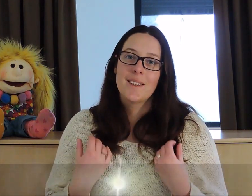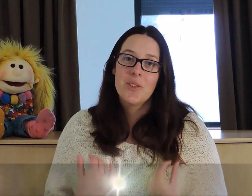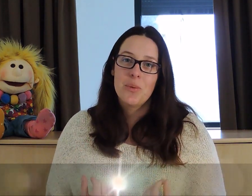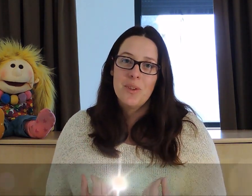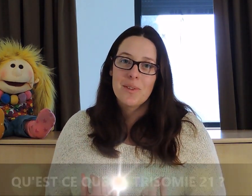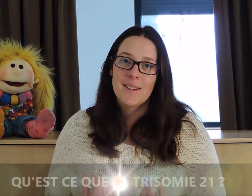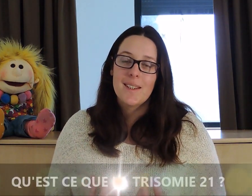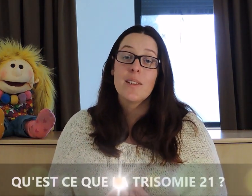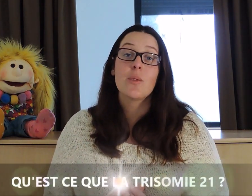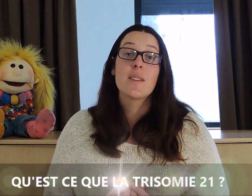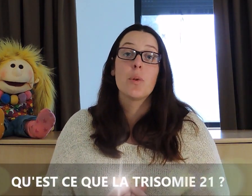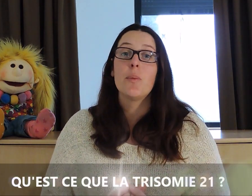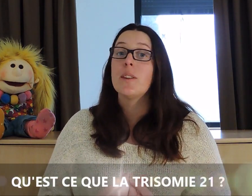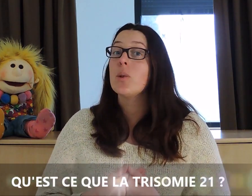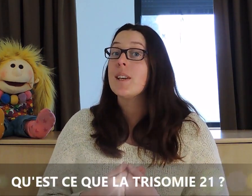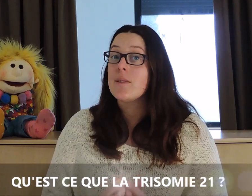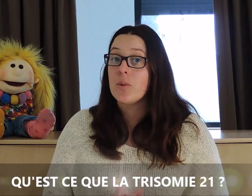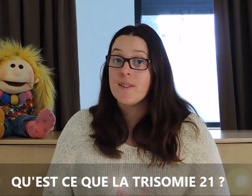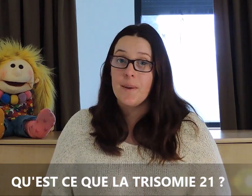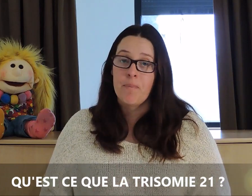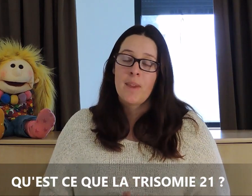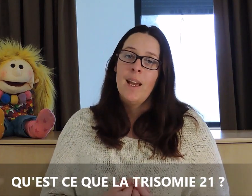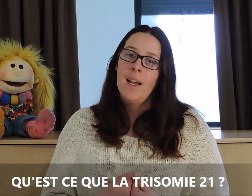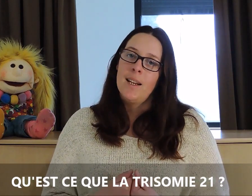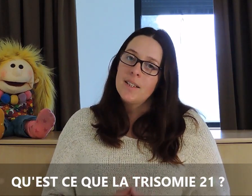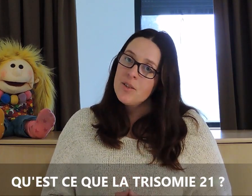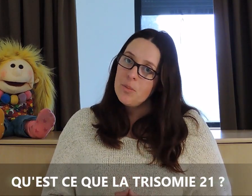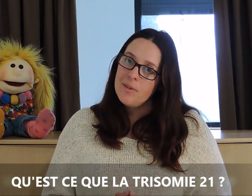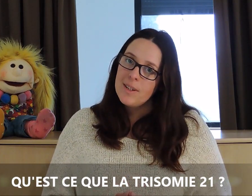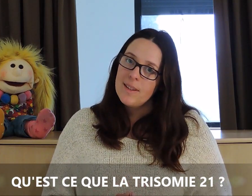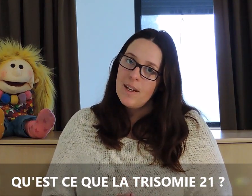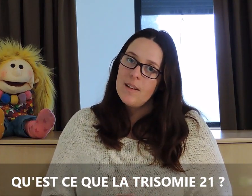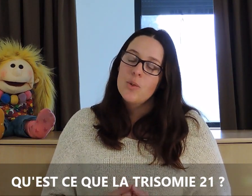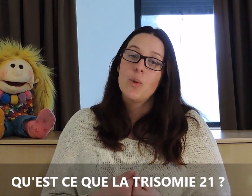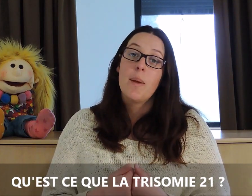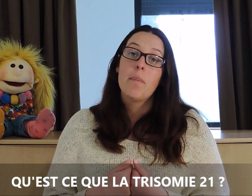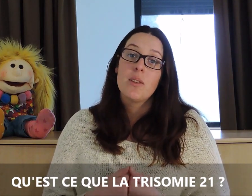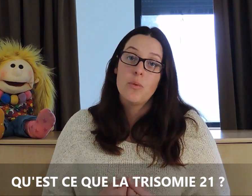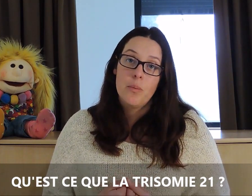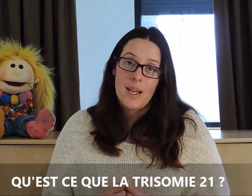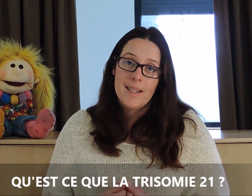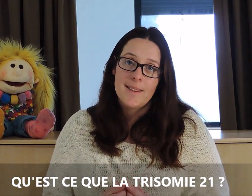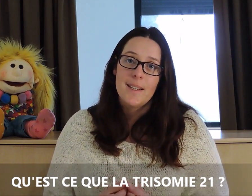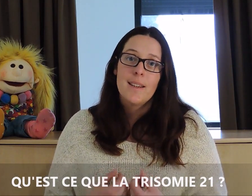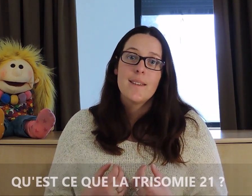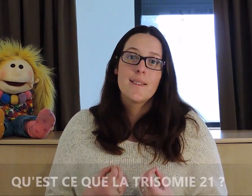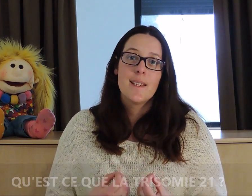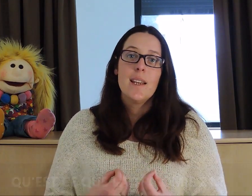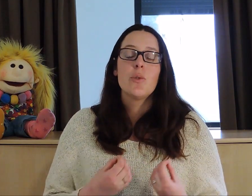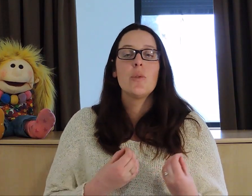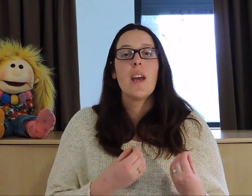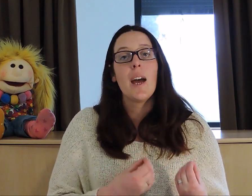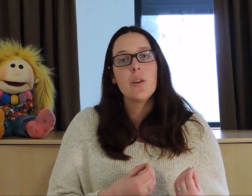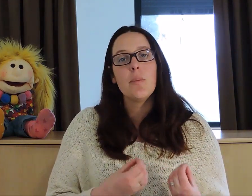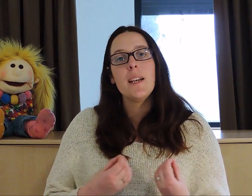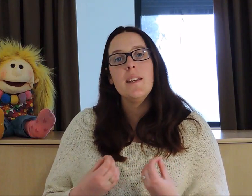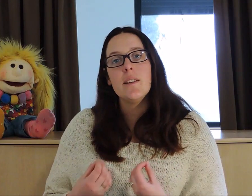la trisomie 21, dans un premier temps, qu'est-ce que c'est ? La trisomie 21, ce n'est pas une maladie, c'est une anomalie